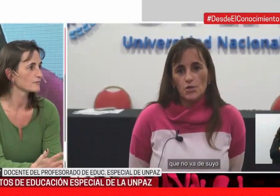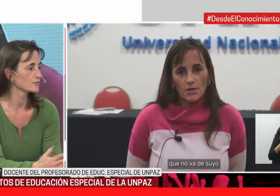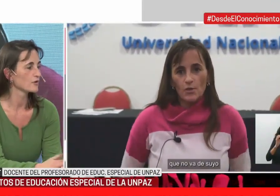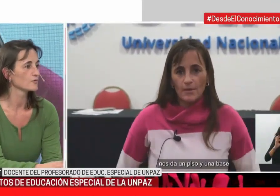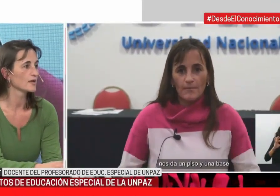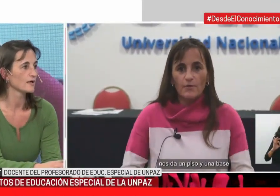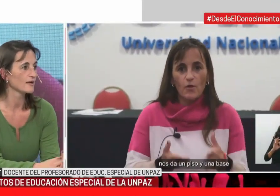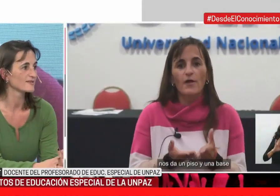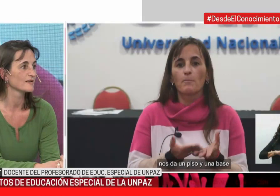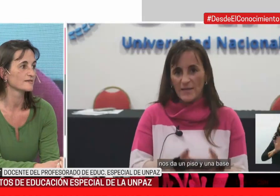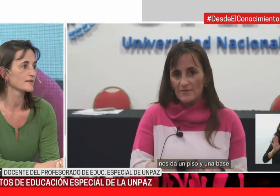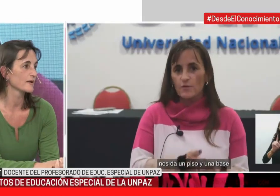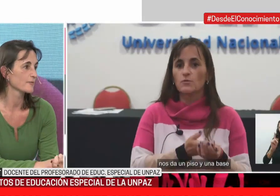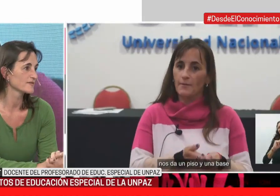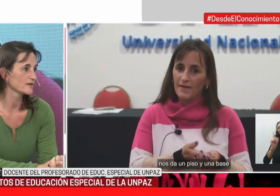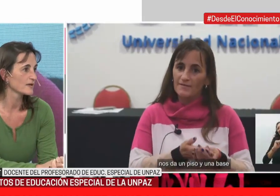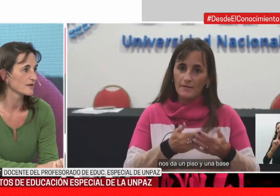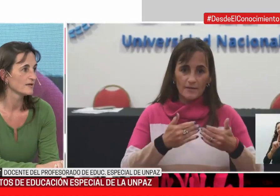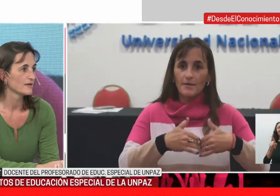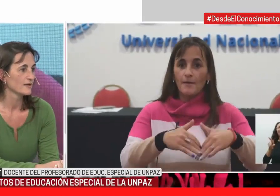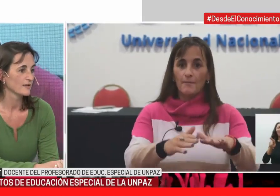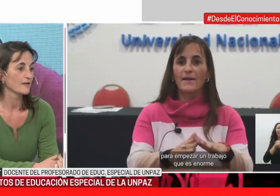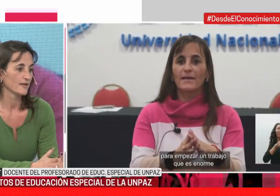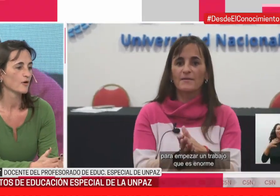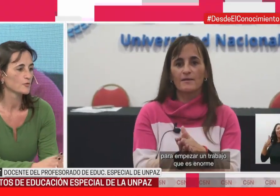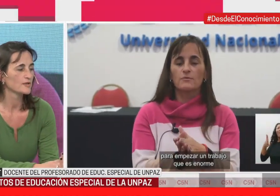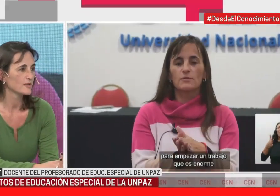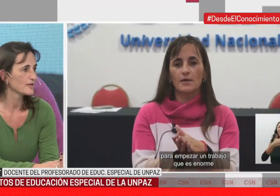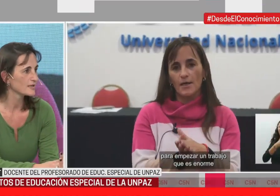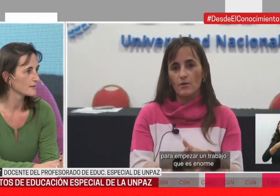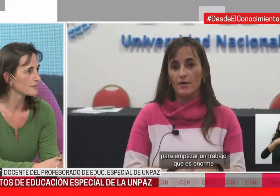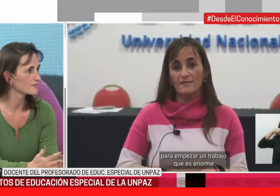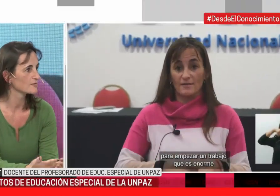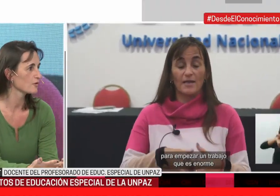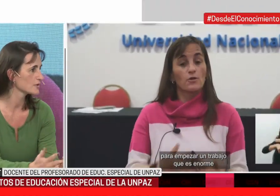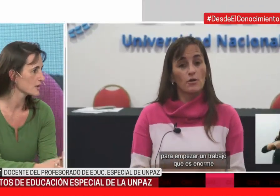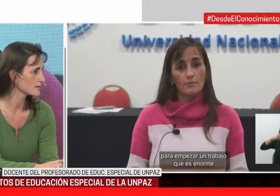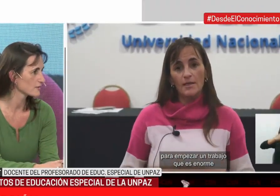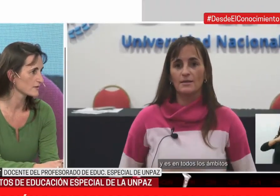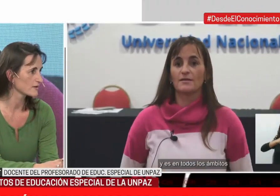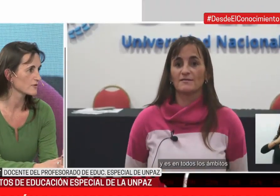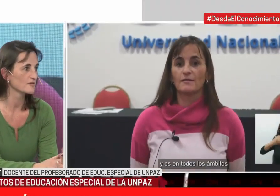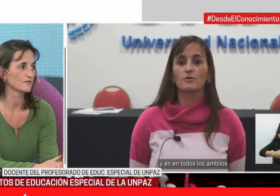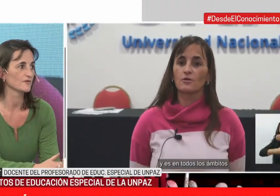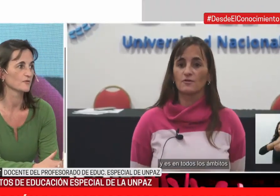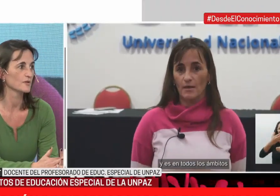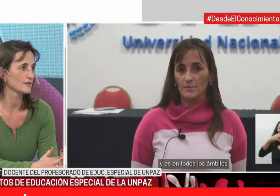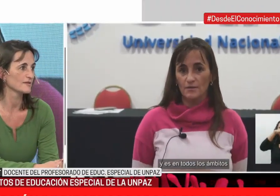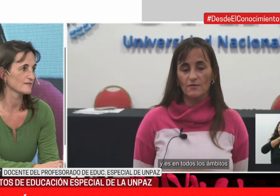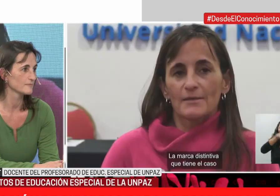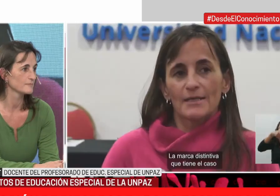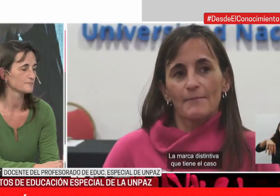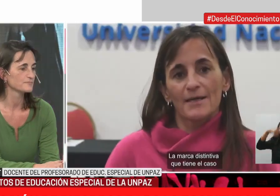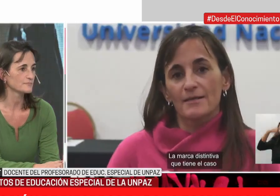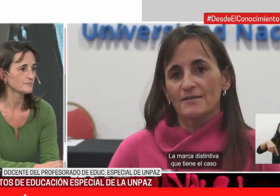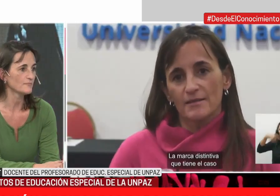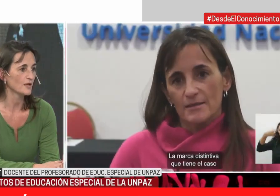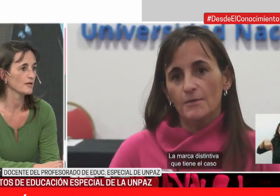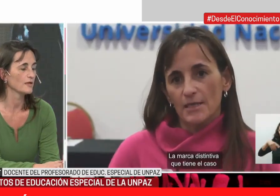verdad es que con una excelente respuesta de la comunidad, tenemos hoy alrededor de 200 estudiantes